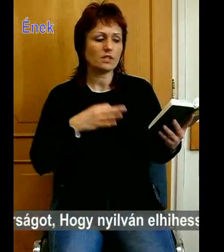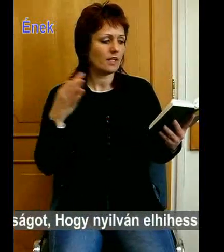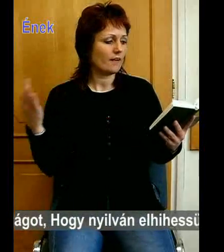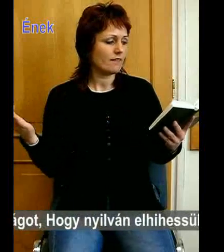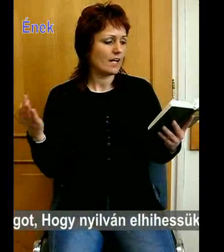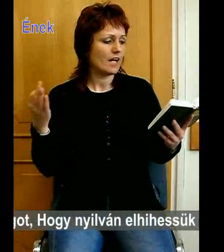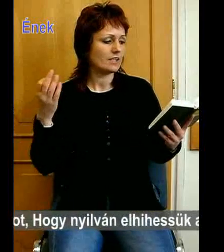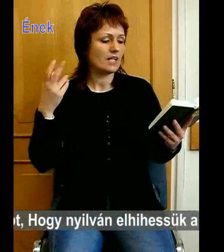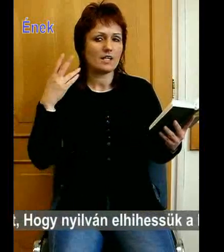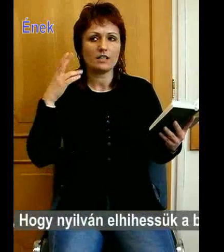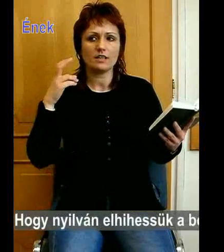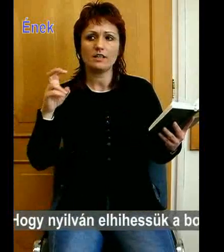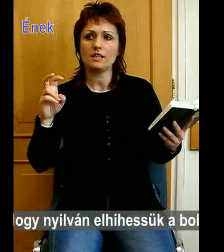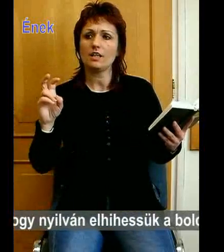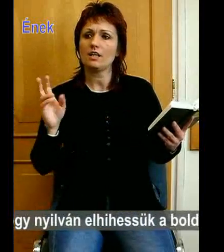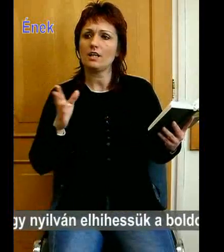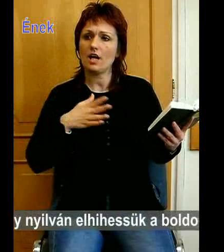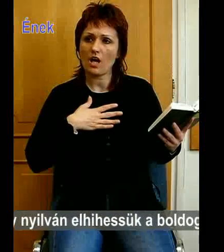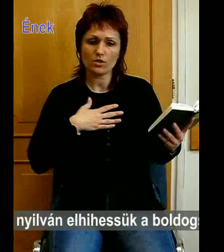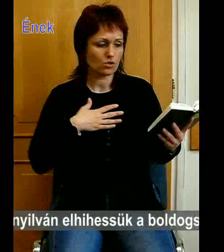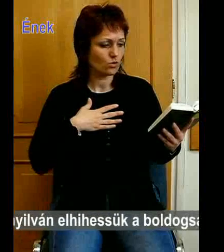Tegyelemben, a világosság.